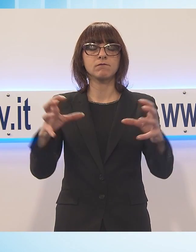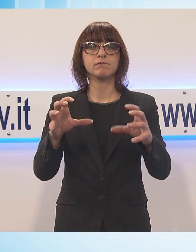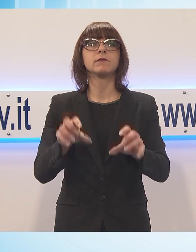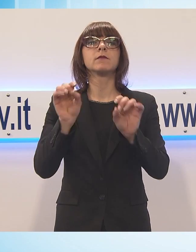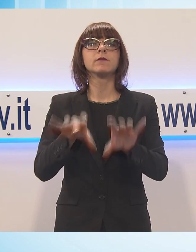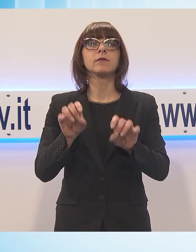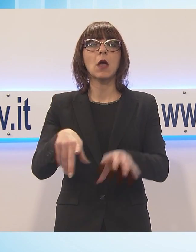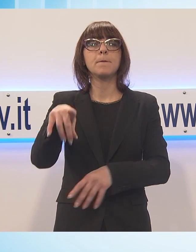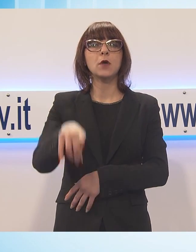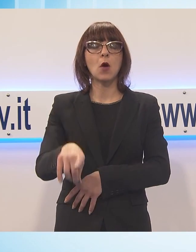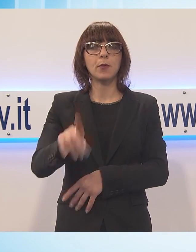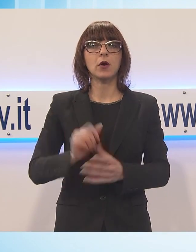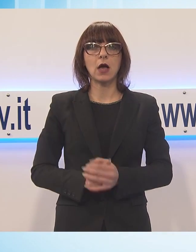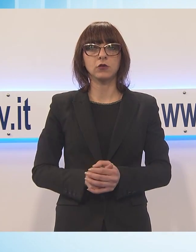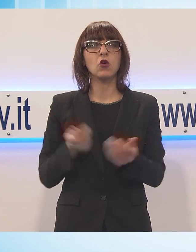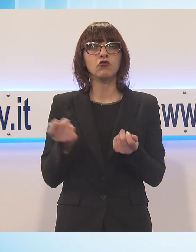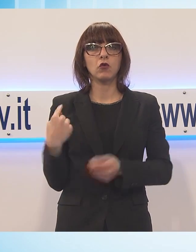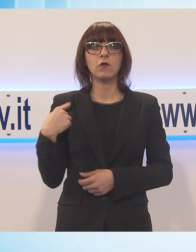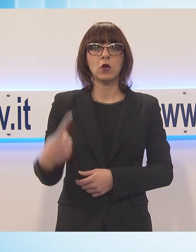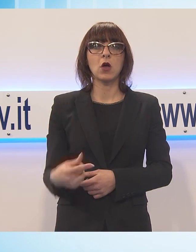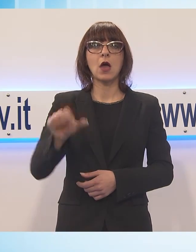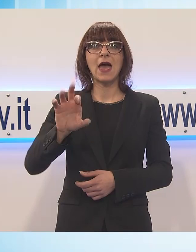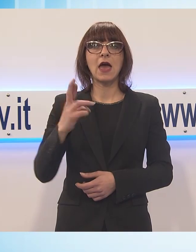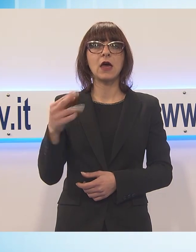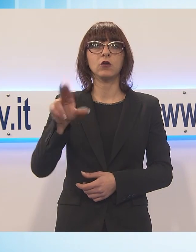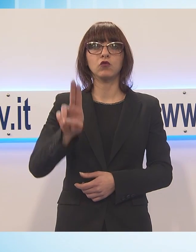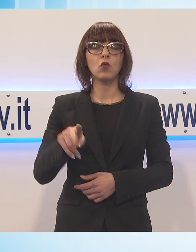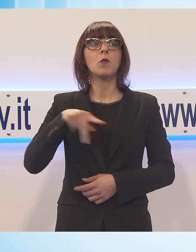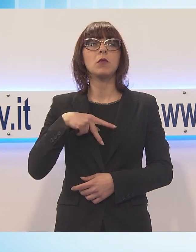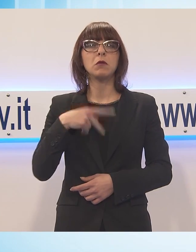rifiuti gestito da Erso e di proprietà dei comuni versilesi.